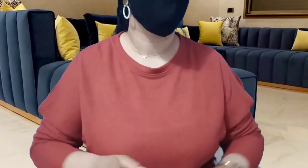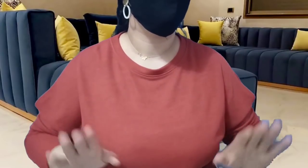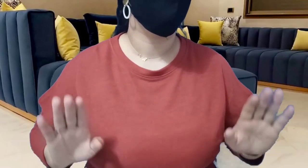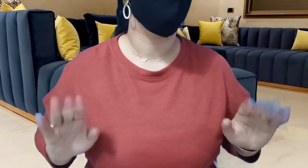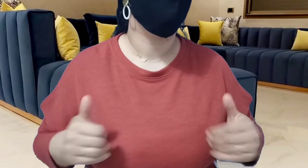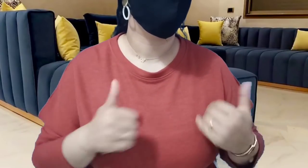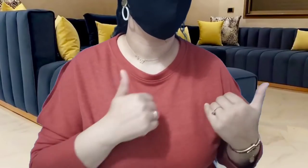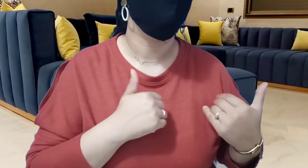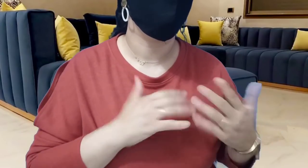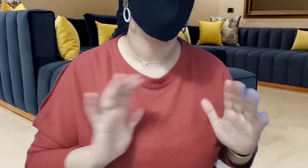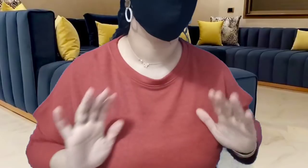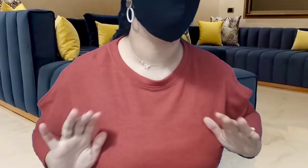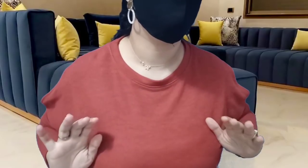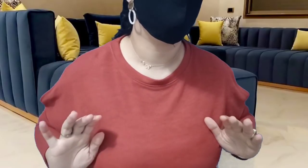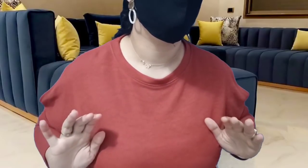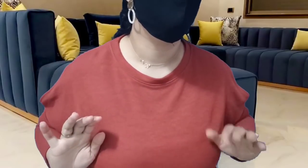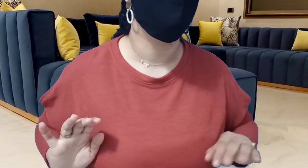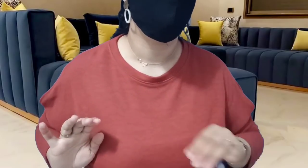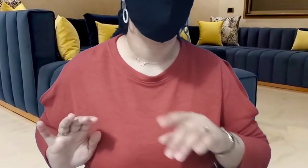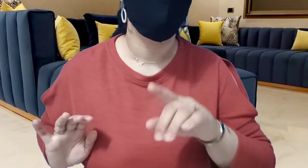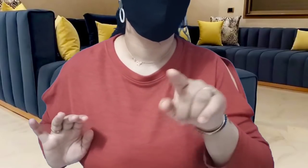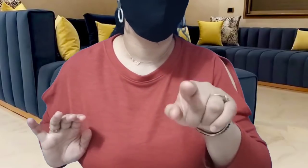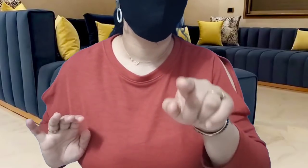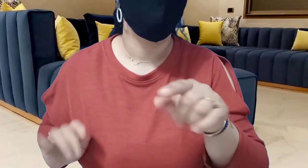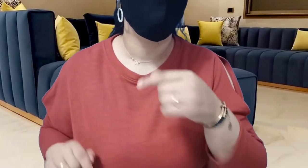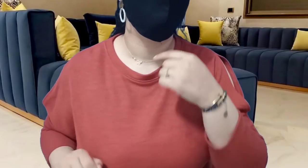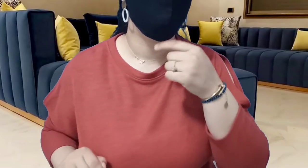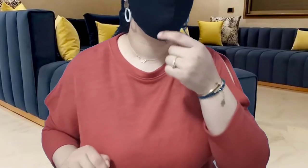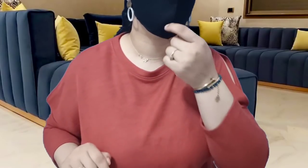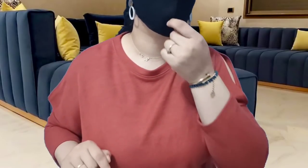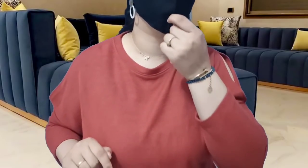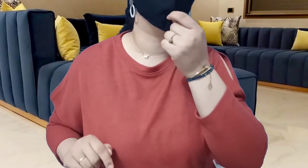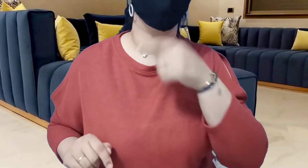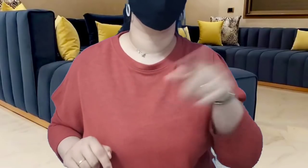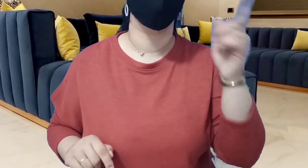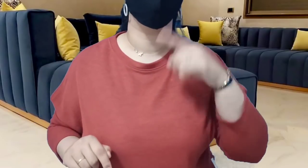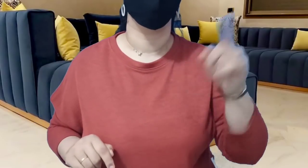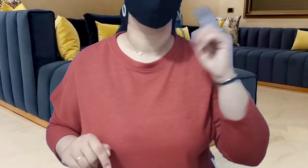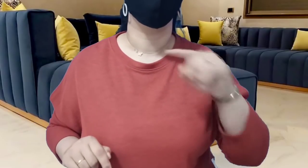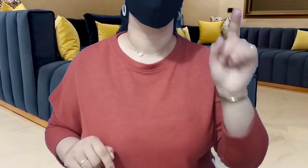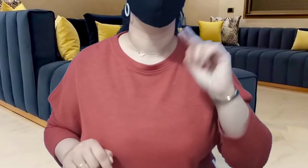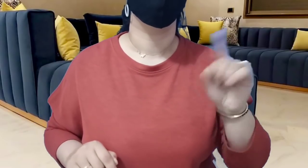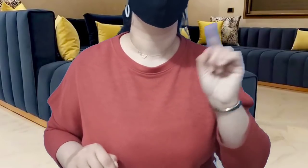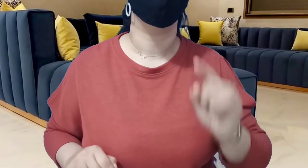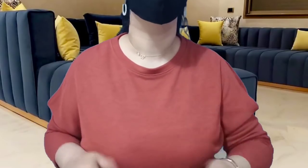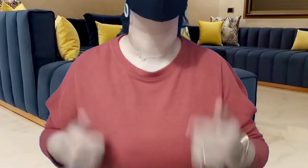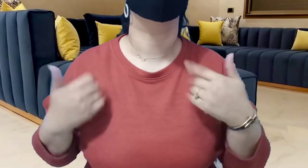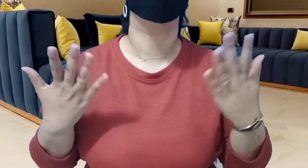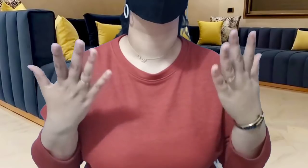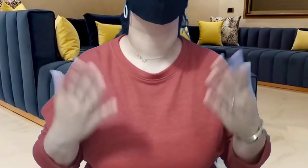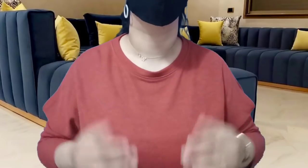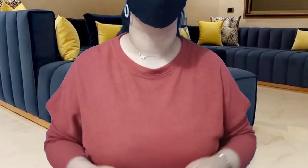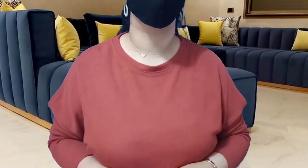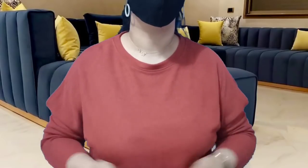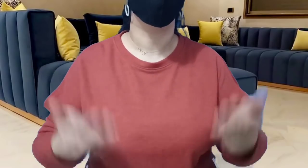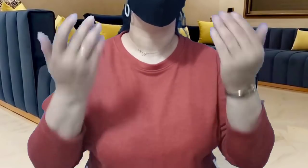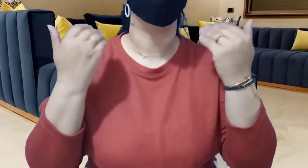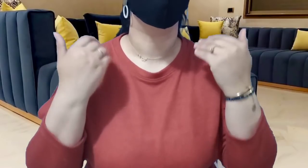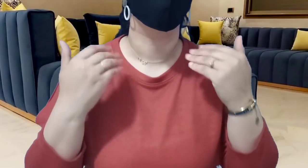سيدة قايمة بيه لكن هاد الشيء هاد الشيء اللي خرج منك تستاهل عليه الحبس حيث ثاميرا